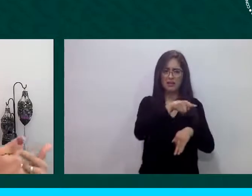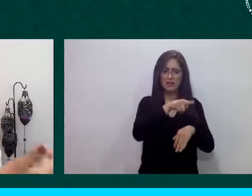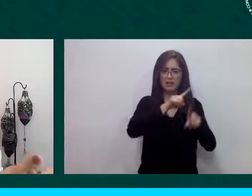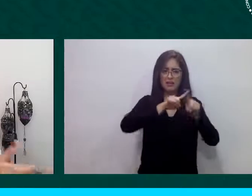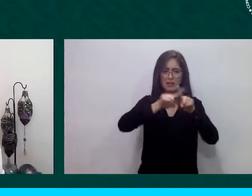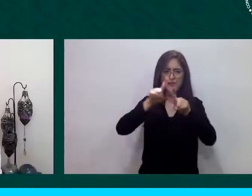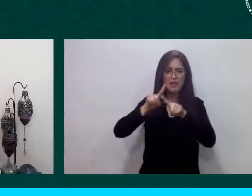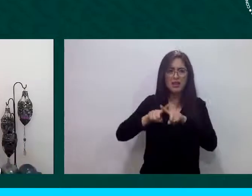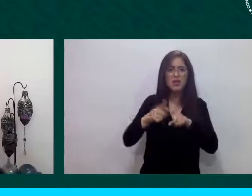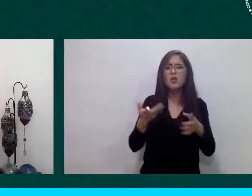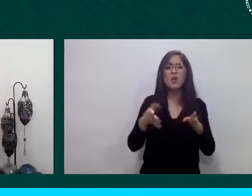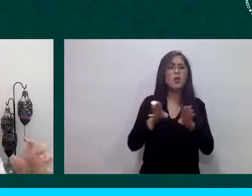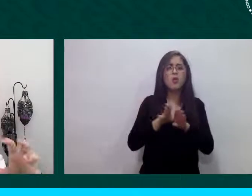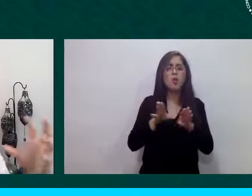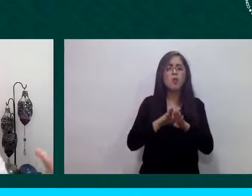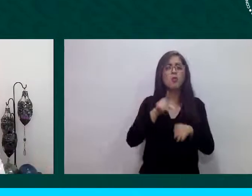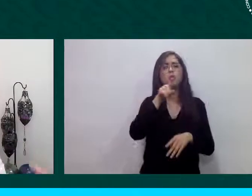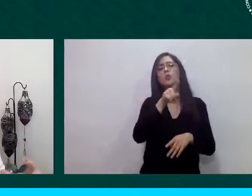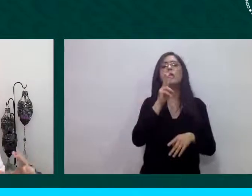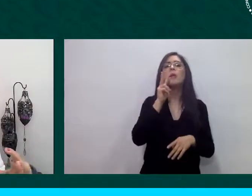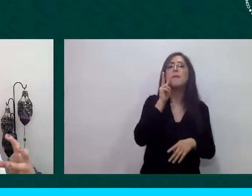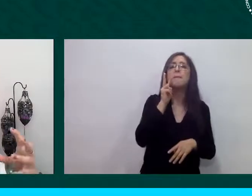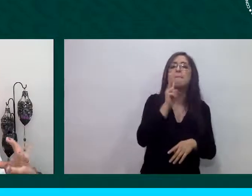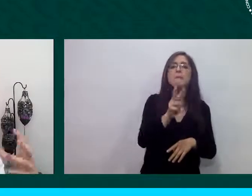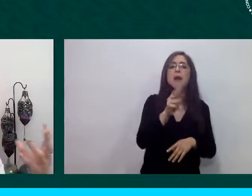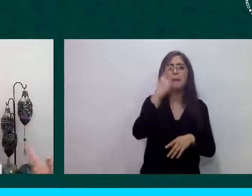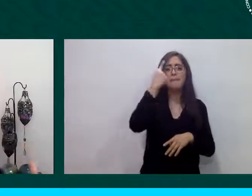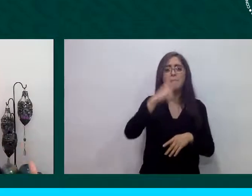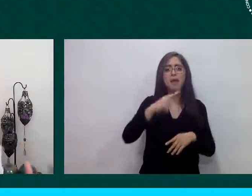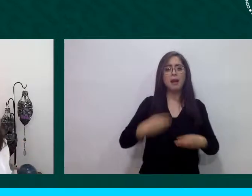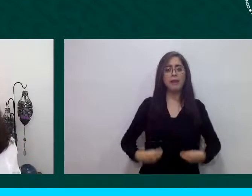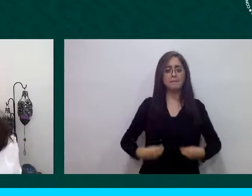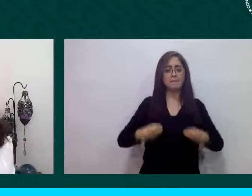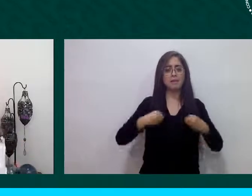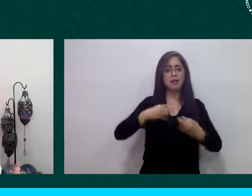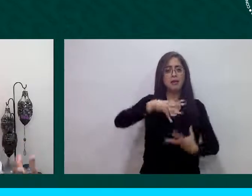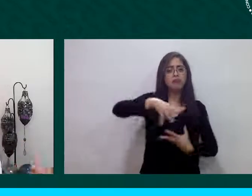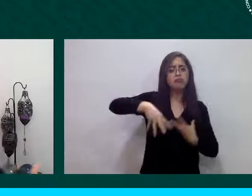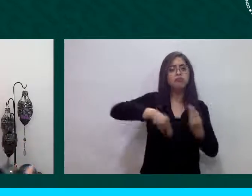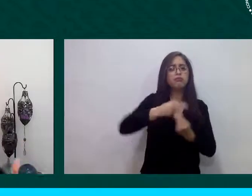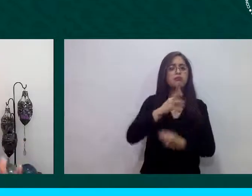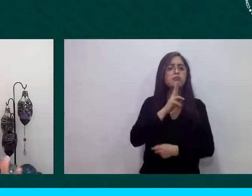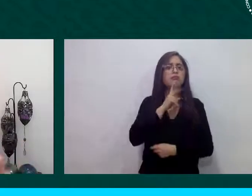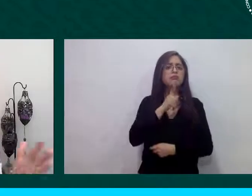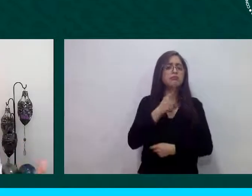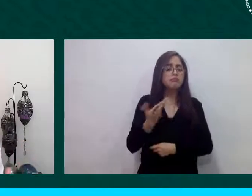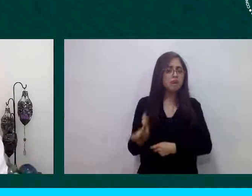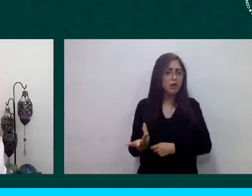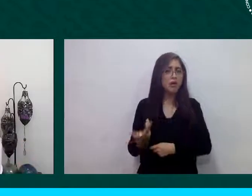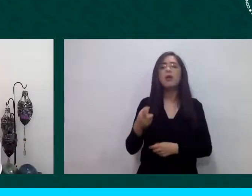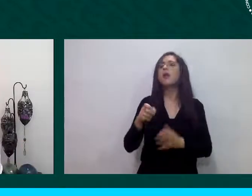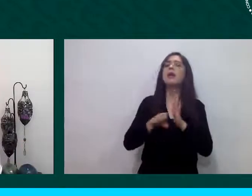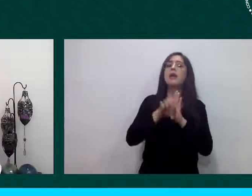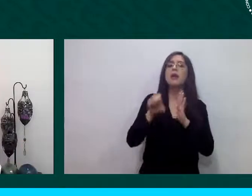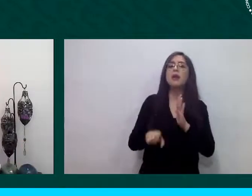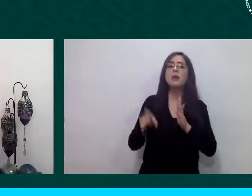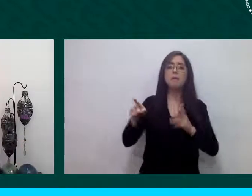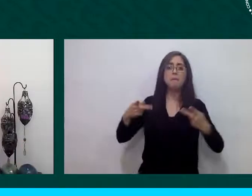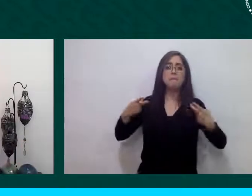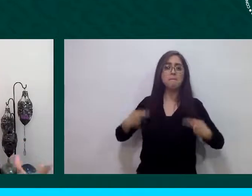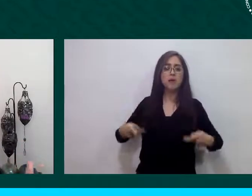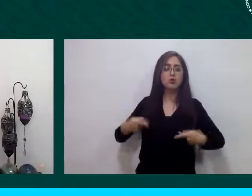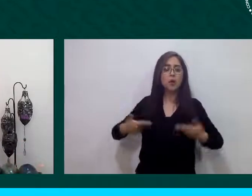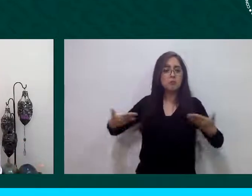subsistir económicamente. Por una parte, personas nacionales tenían la posibilidad, quizás algunas, de